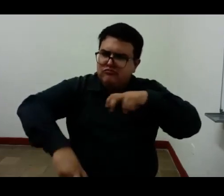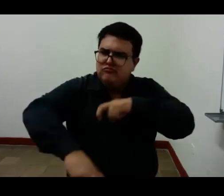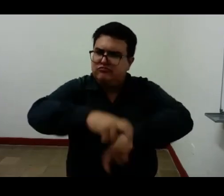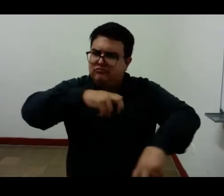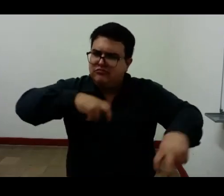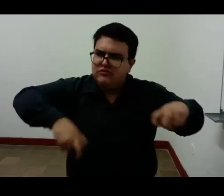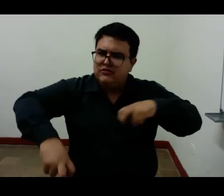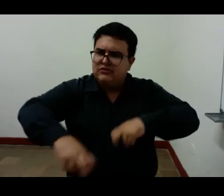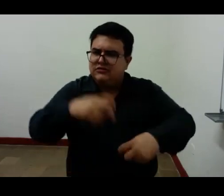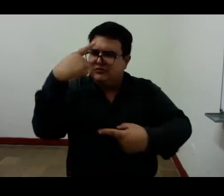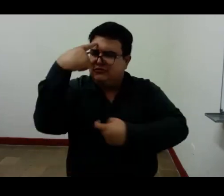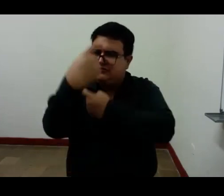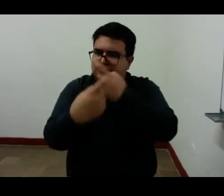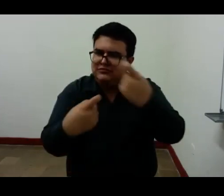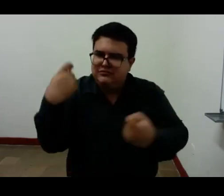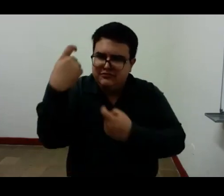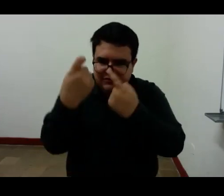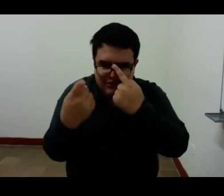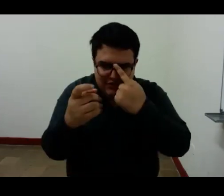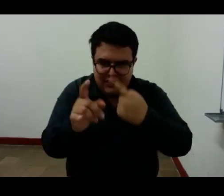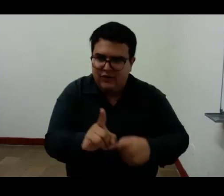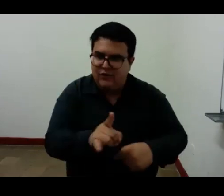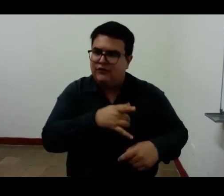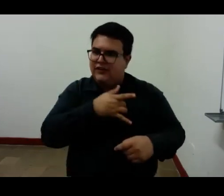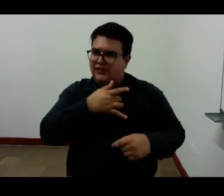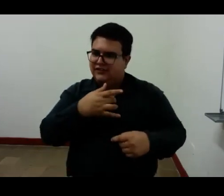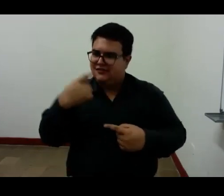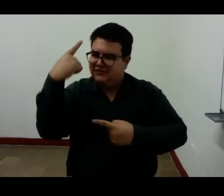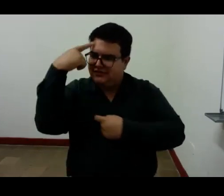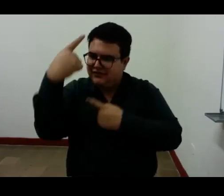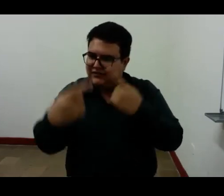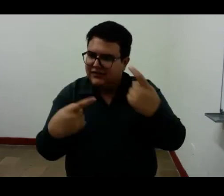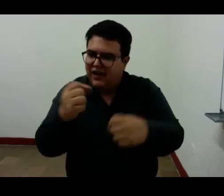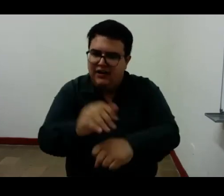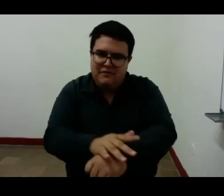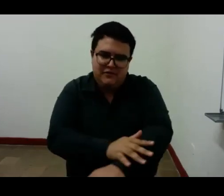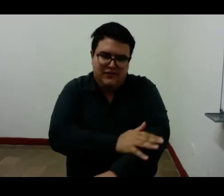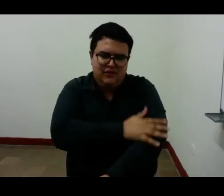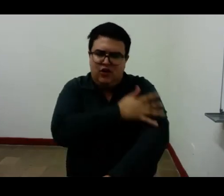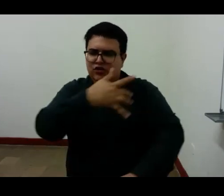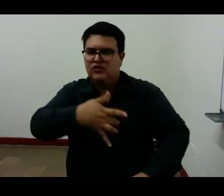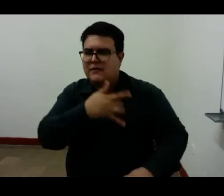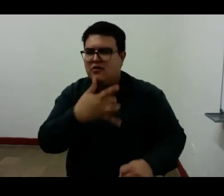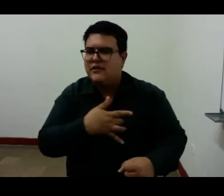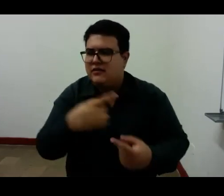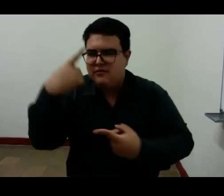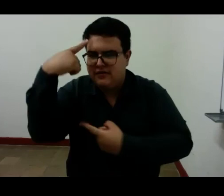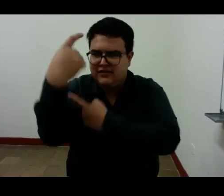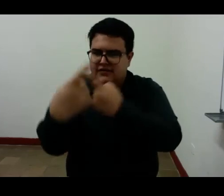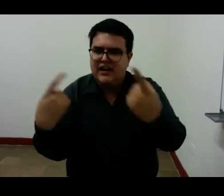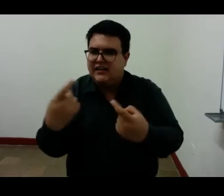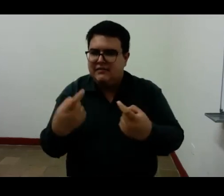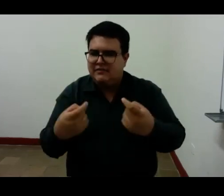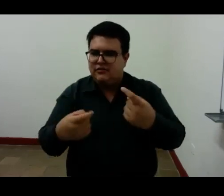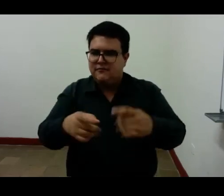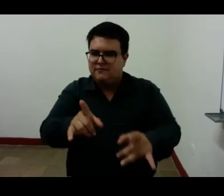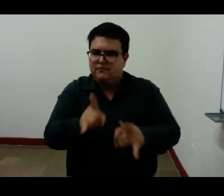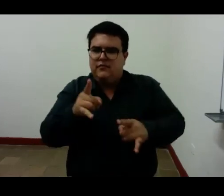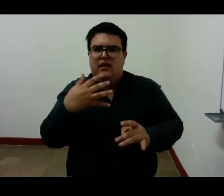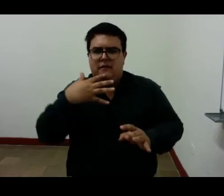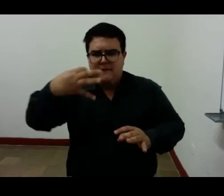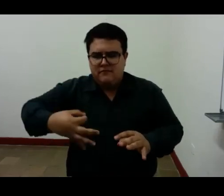nada más objetivo que sus sueños nada más suyo que su conciencia de sí